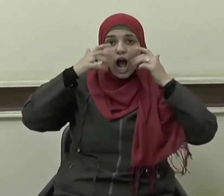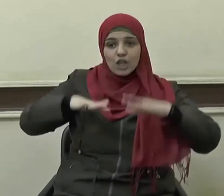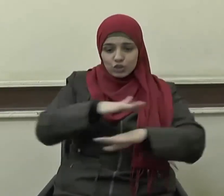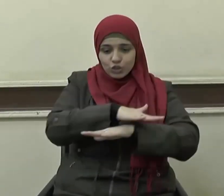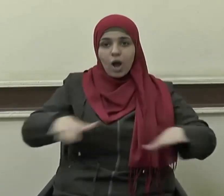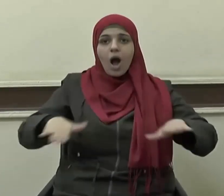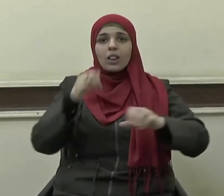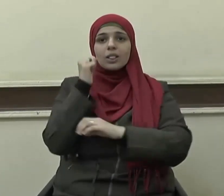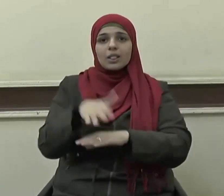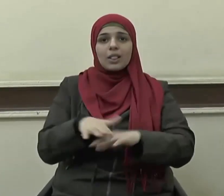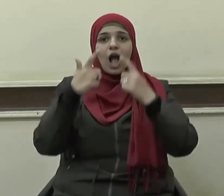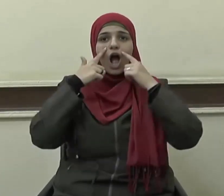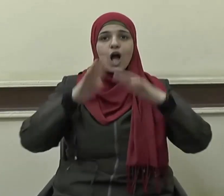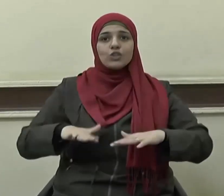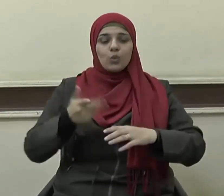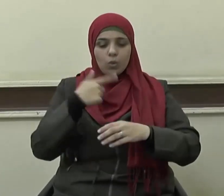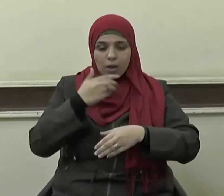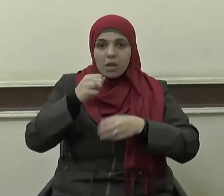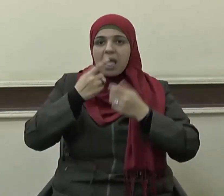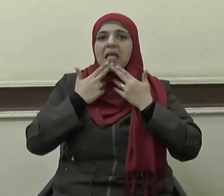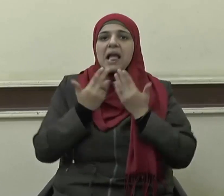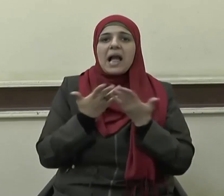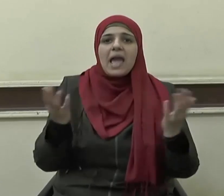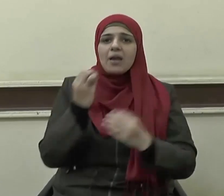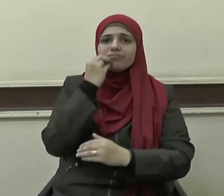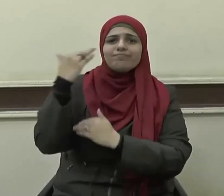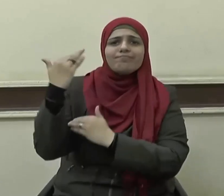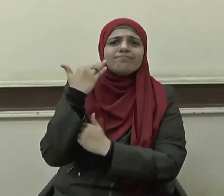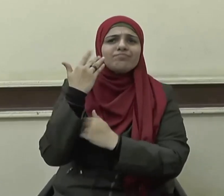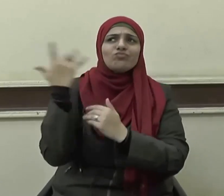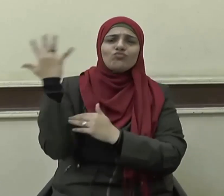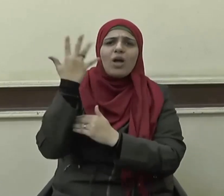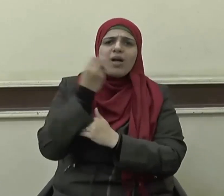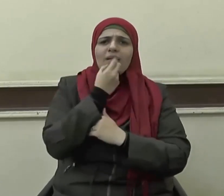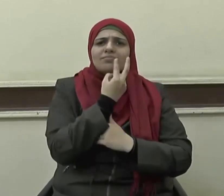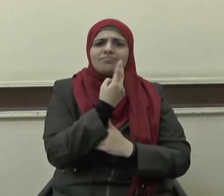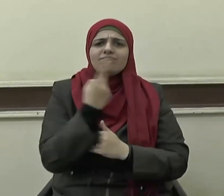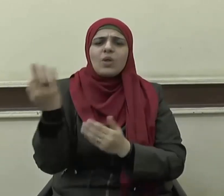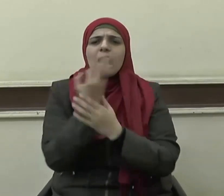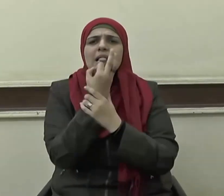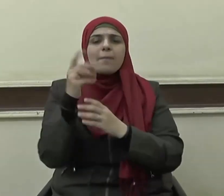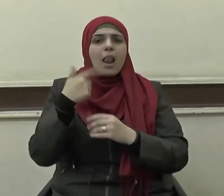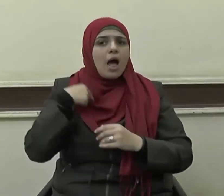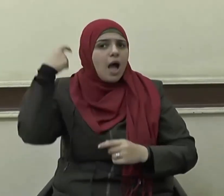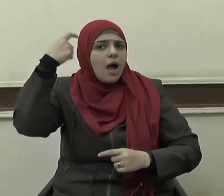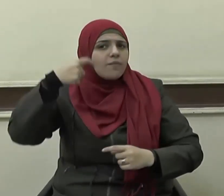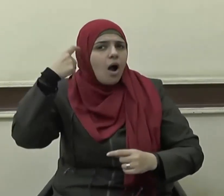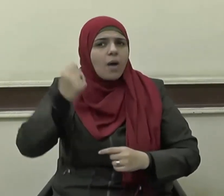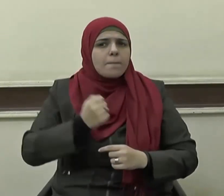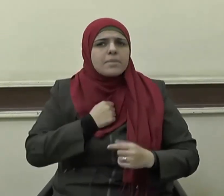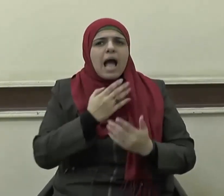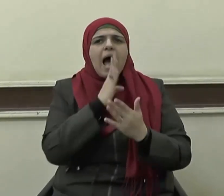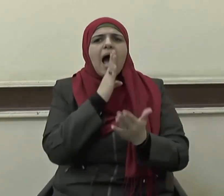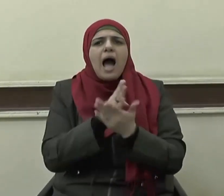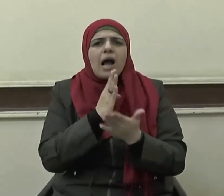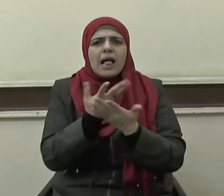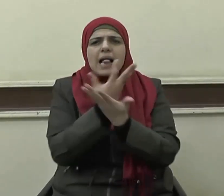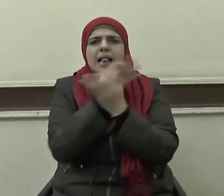طرابه وتربوا في خيراته ولهم فيه ذكرياتهم وتاريخهم وليكن